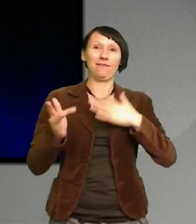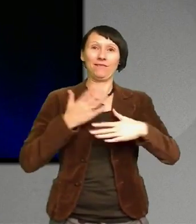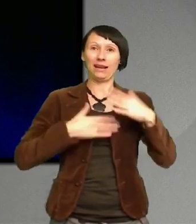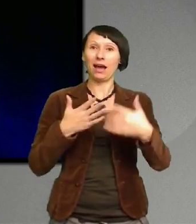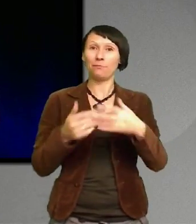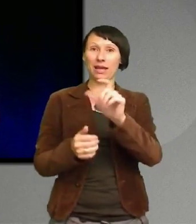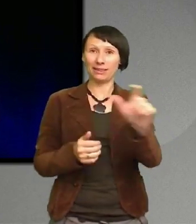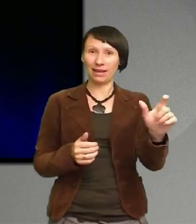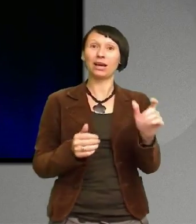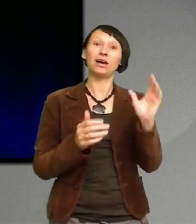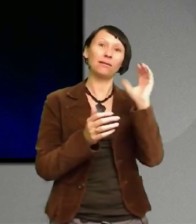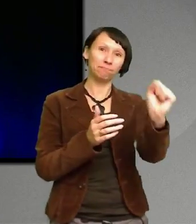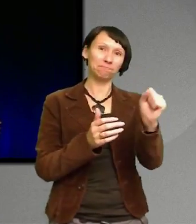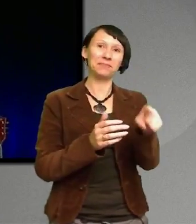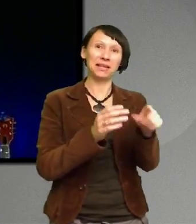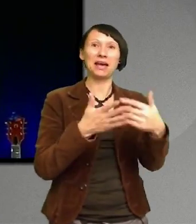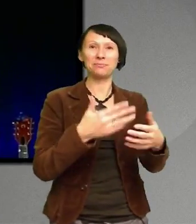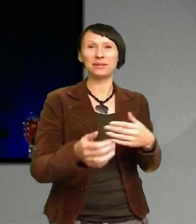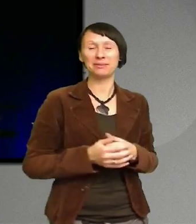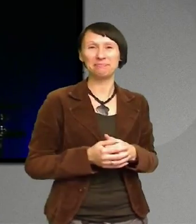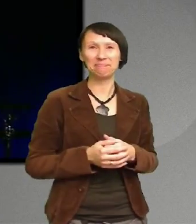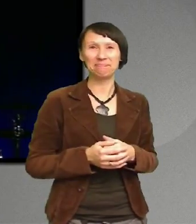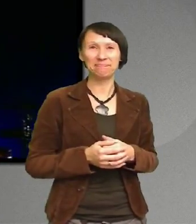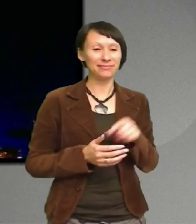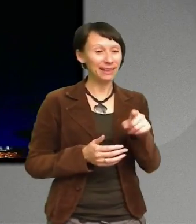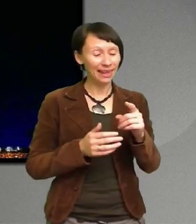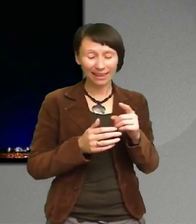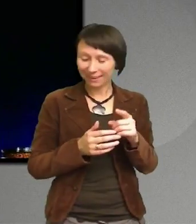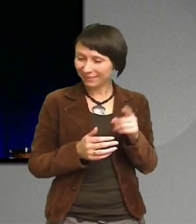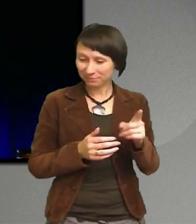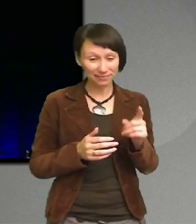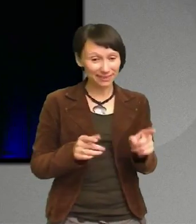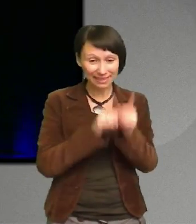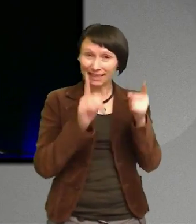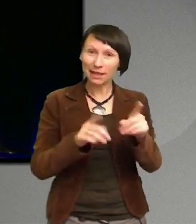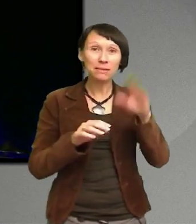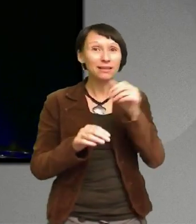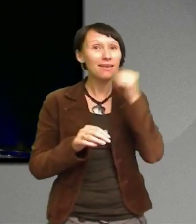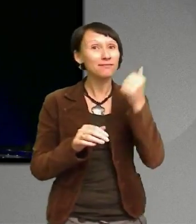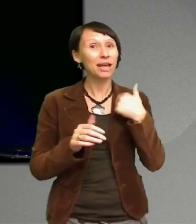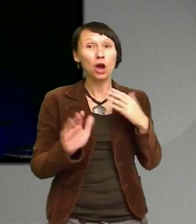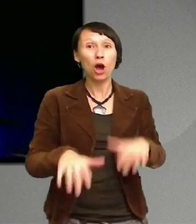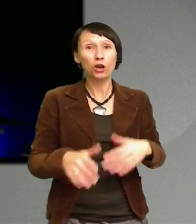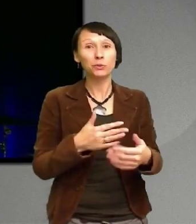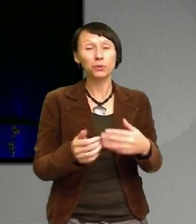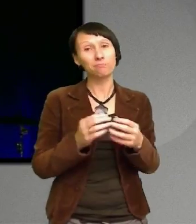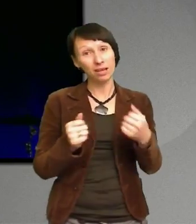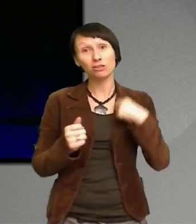Även om det här var en av de häftigaste sakerna jag har gjort Så tänkte jag idag prata om någonting som börjar bli lite viktigare i dagens